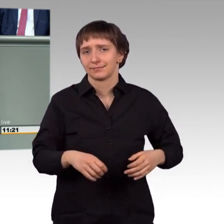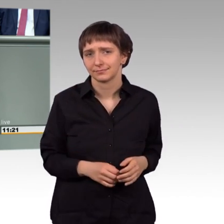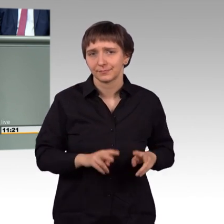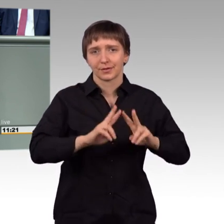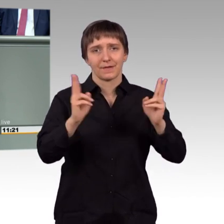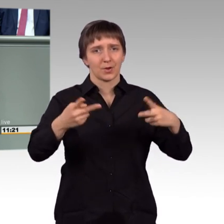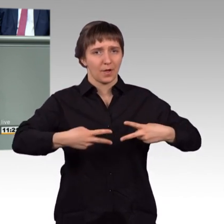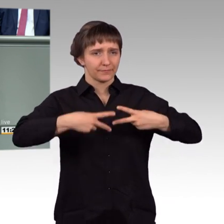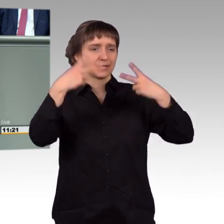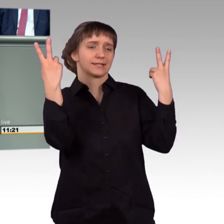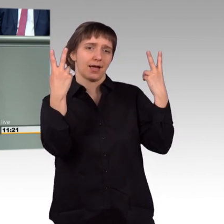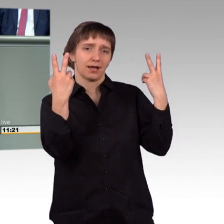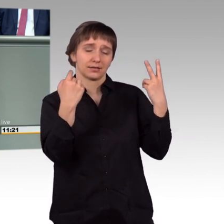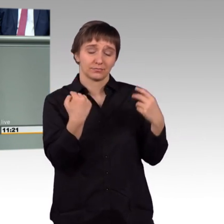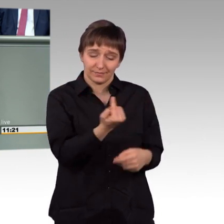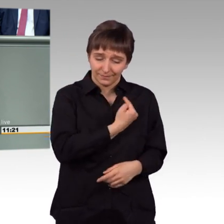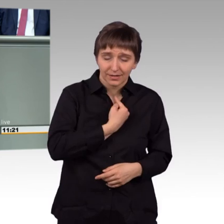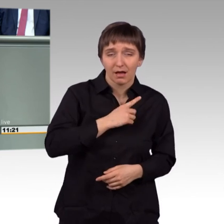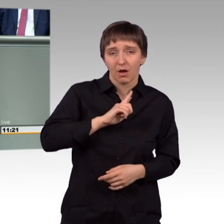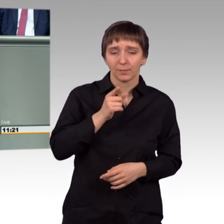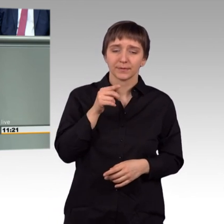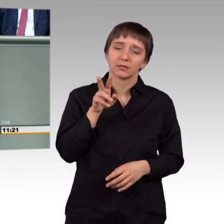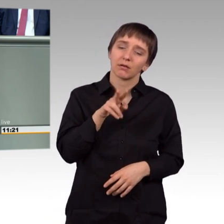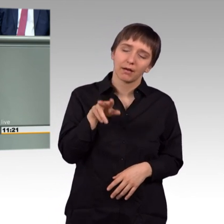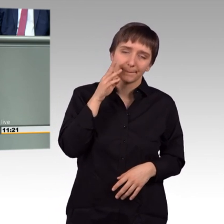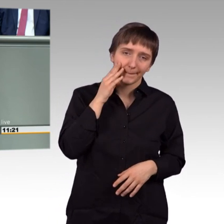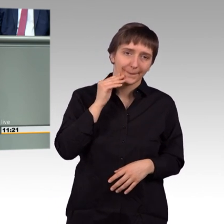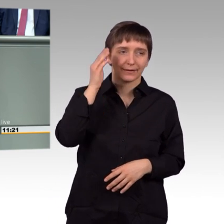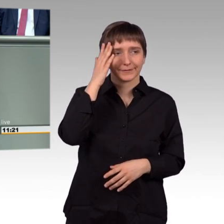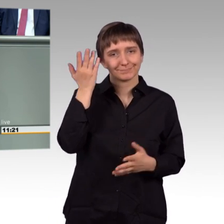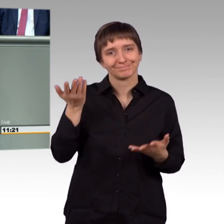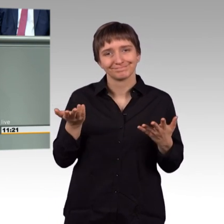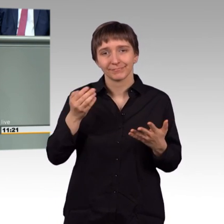bisschen müde geworden sind. Ja, auch, dass wir uns an diese Bilder gewöhnt haben.